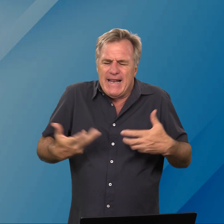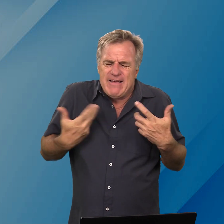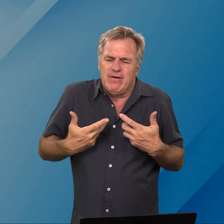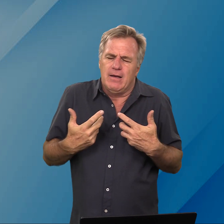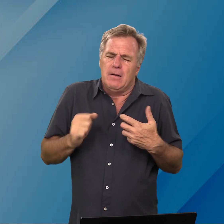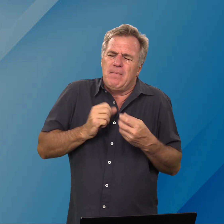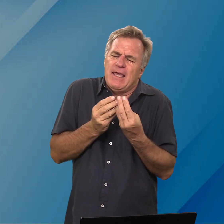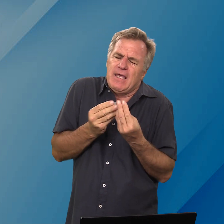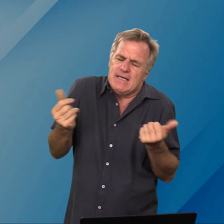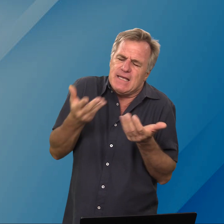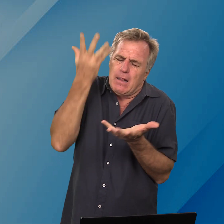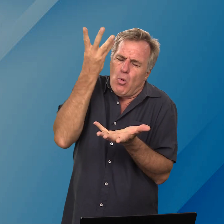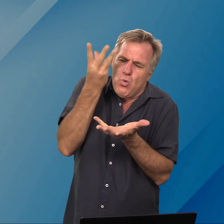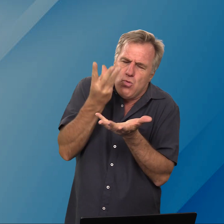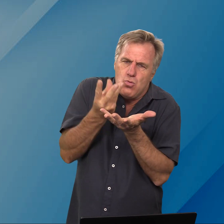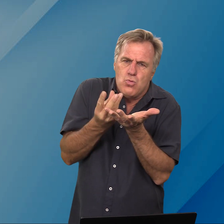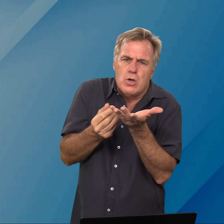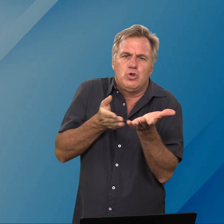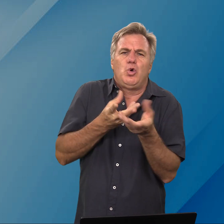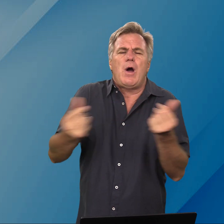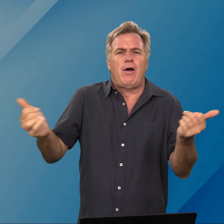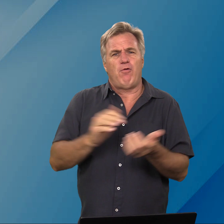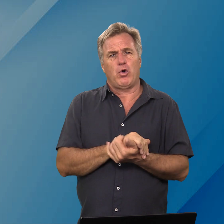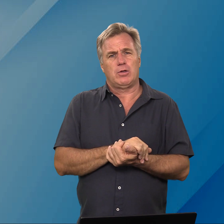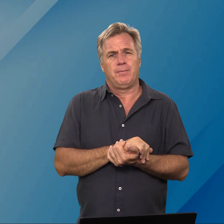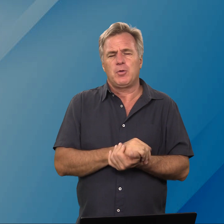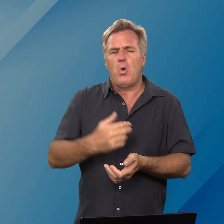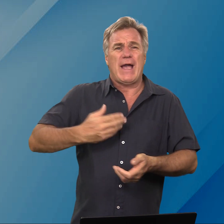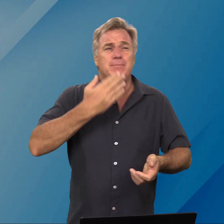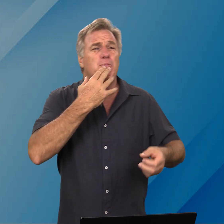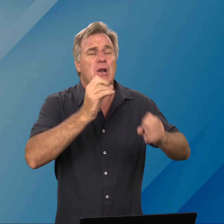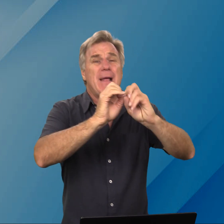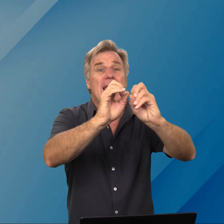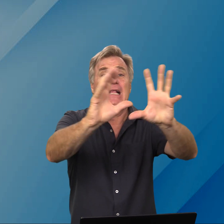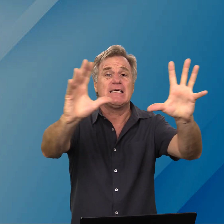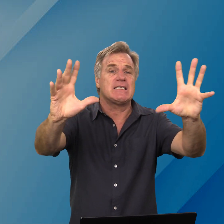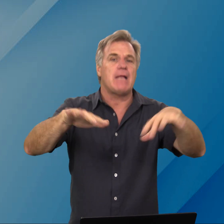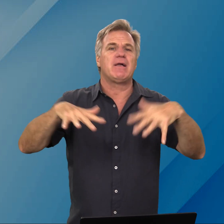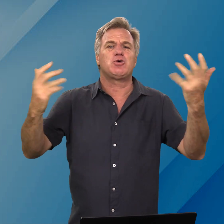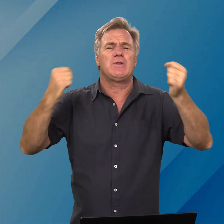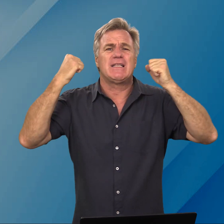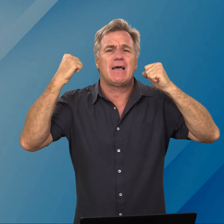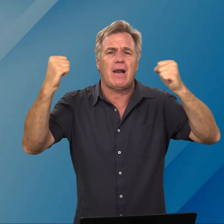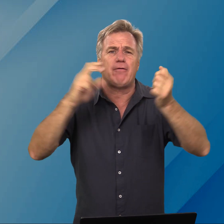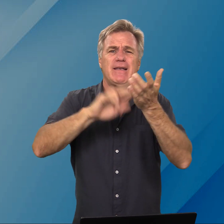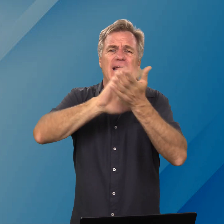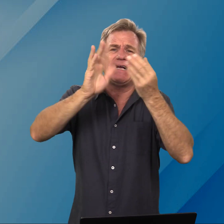leven my gees het droog geword o ek het probeer om my licht te skyn maar sonder die kracht van die heilige